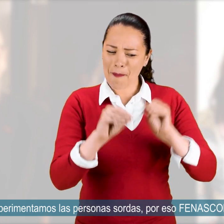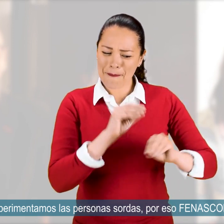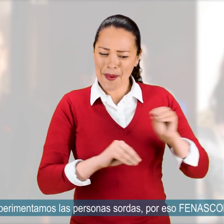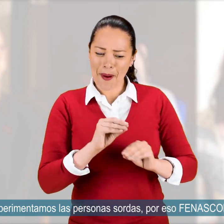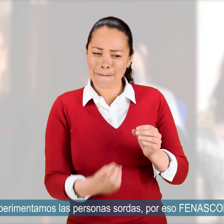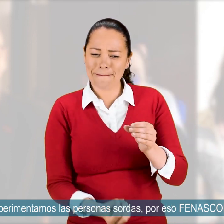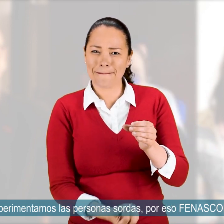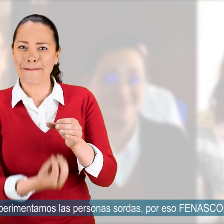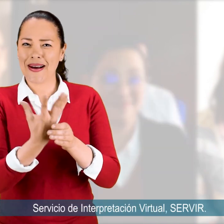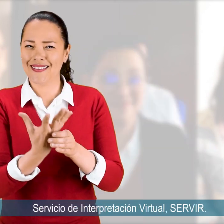creó